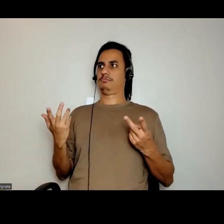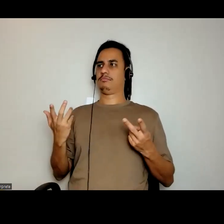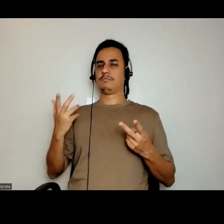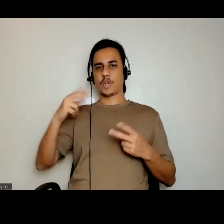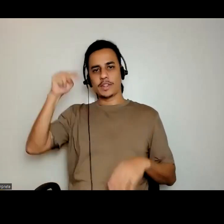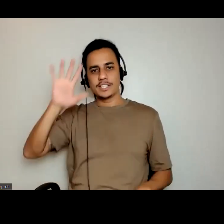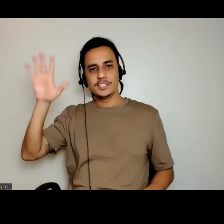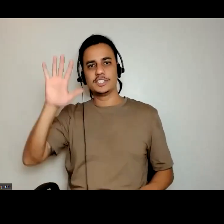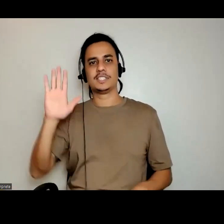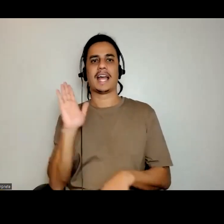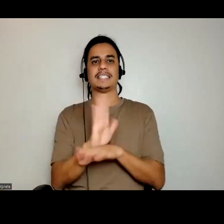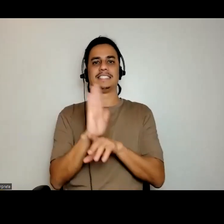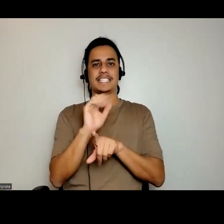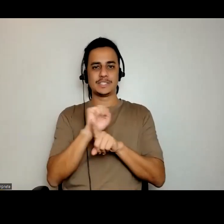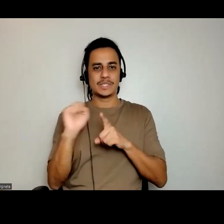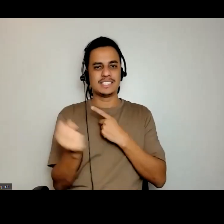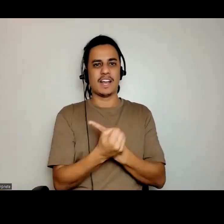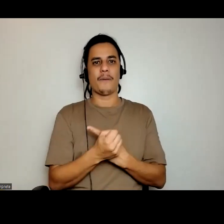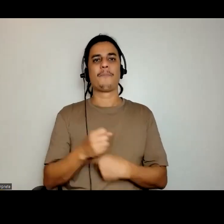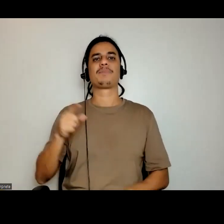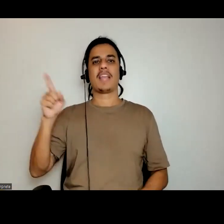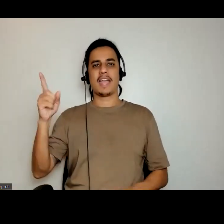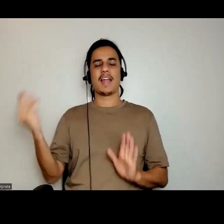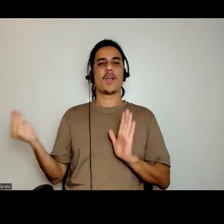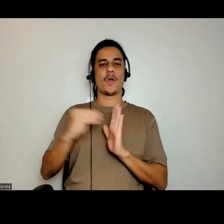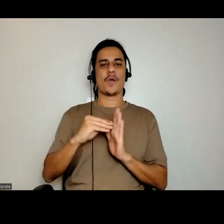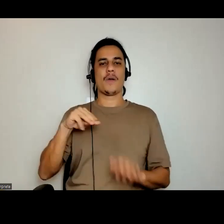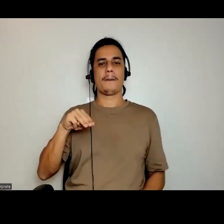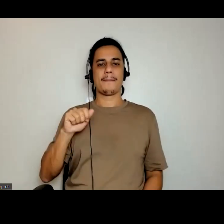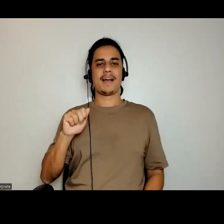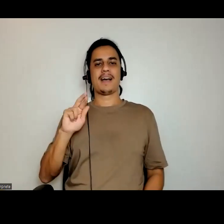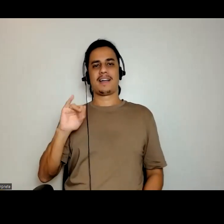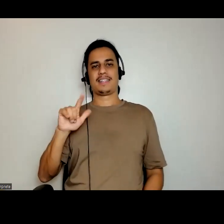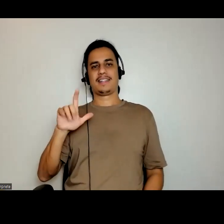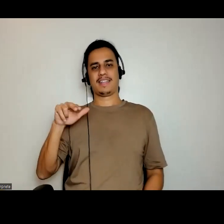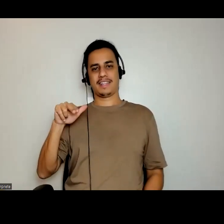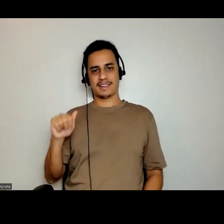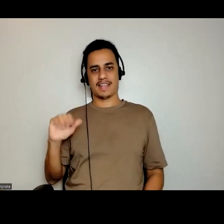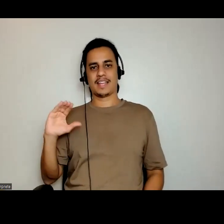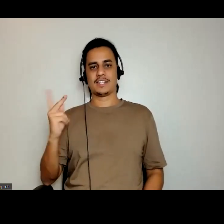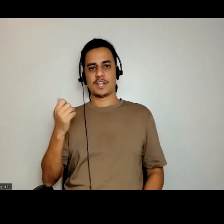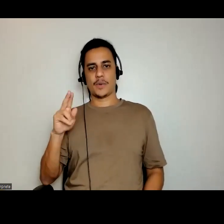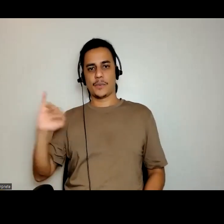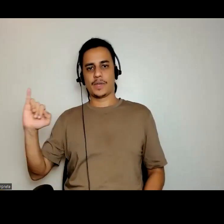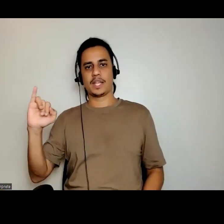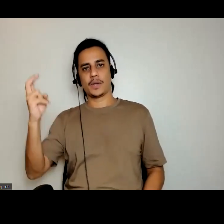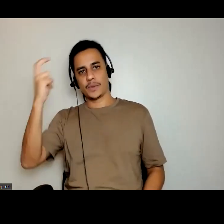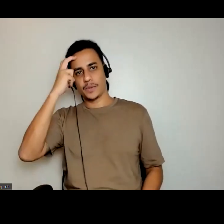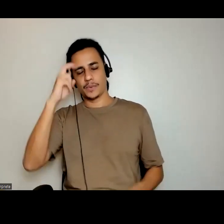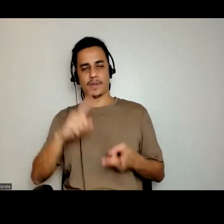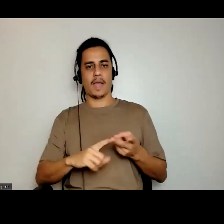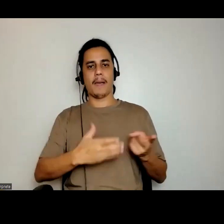assistente social, ela colocou Marilena Chaui na cultura, minha gente, olha que o São Paulo já foi boa, já tinha Paulo Freire na educação,